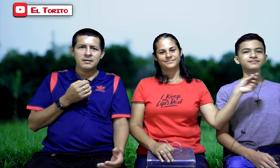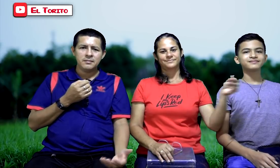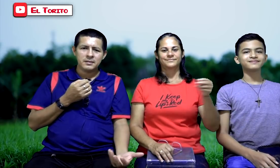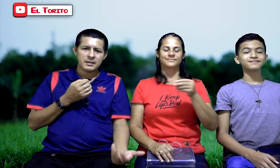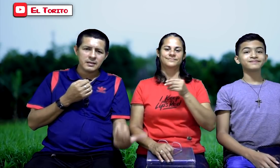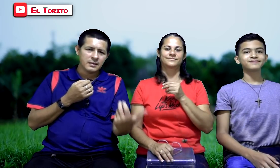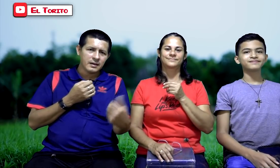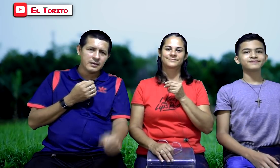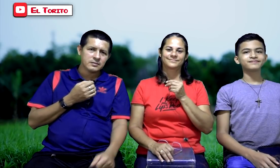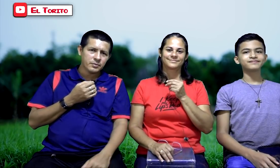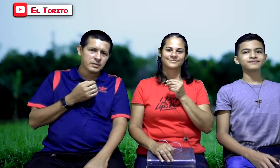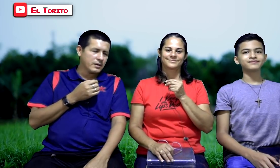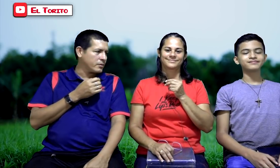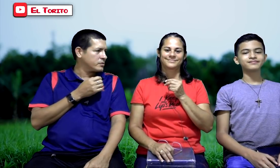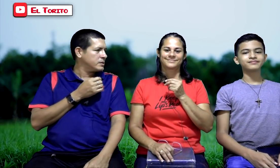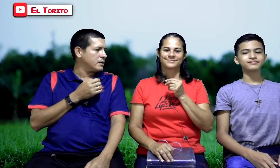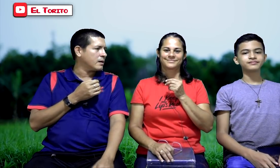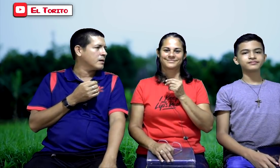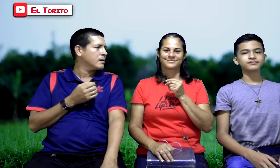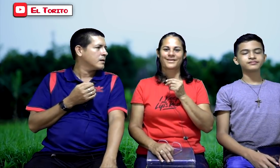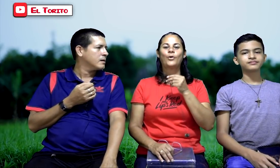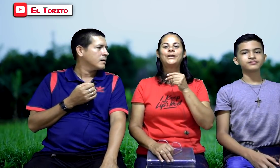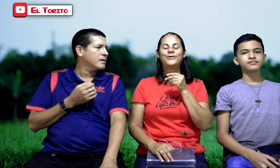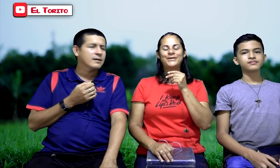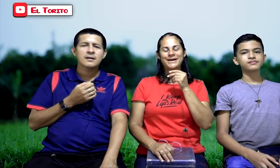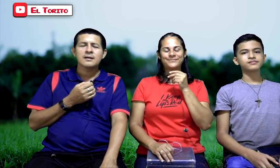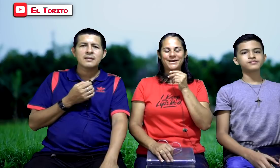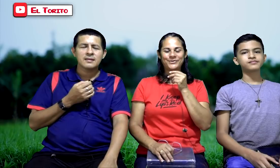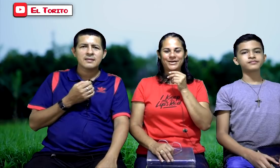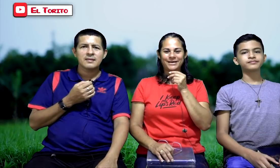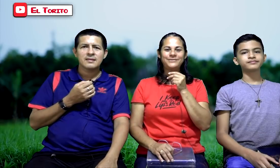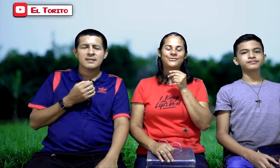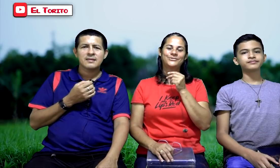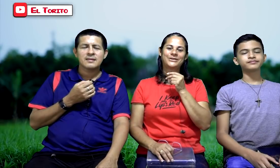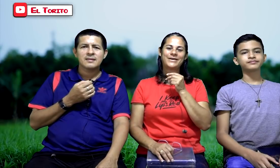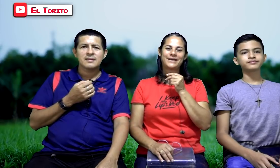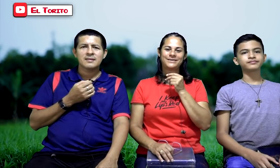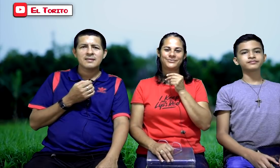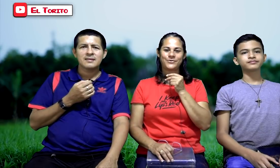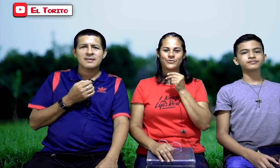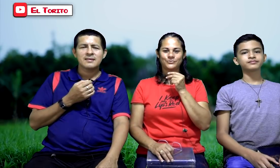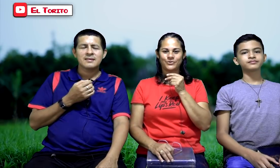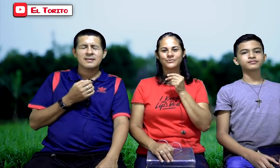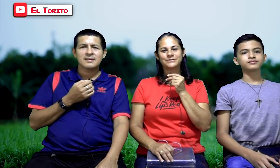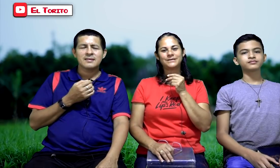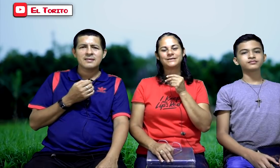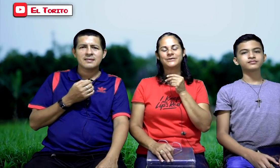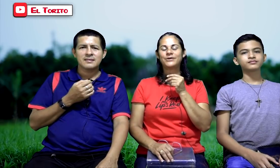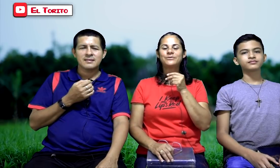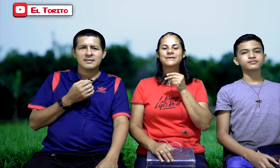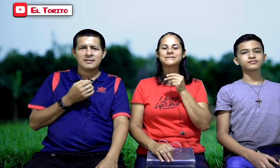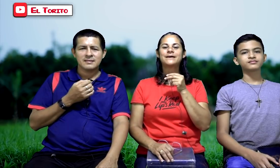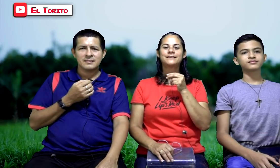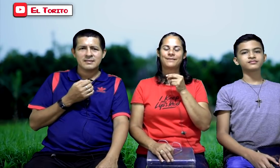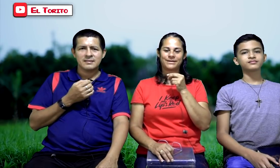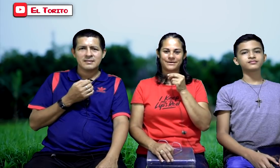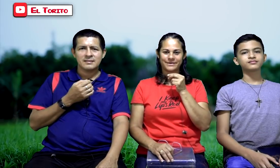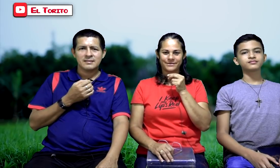mi querida esposa Rosita. Hola, hola hermanos queridos, otra vez aquí de nuevo con todos ustedes, llevando el mensaje de la palabra de